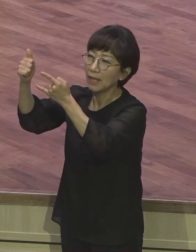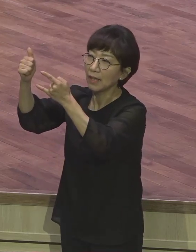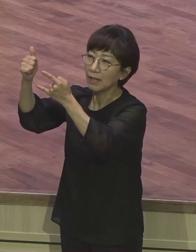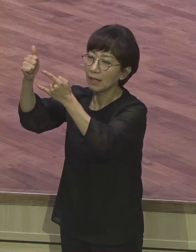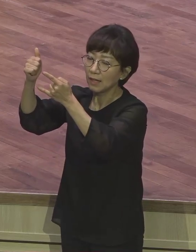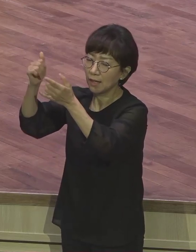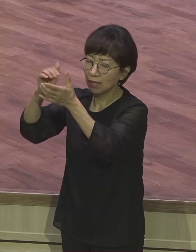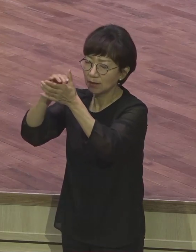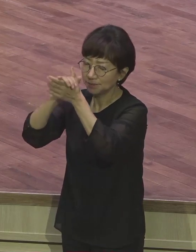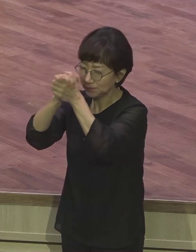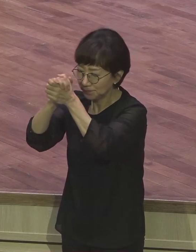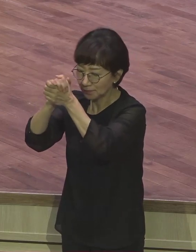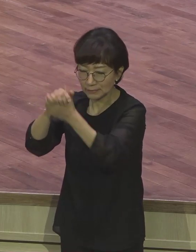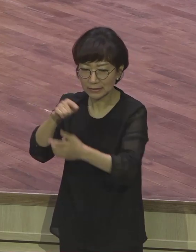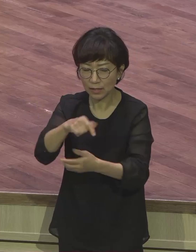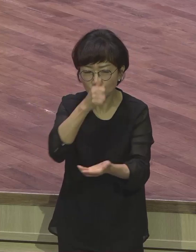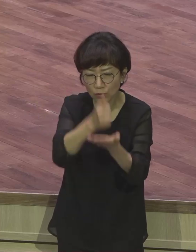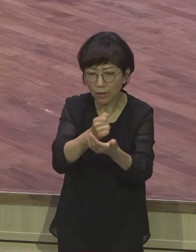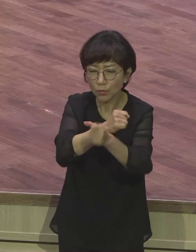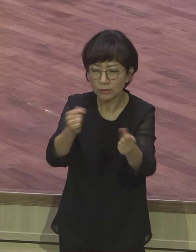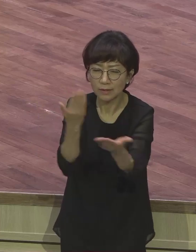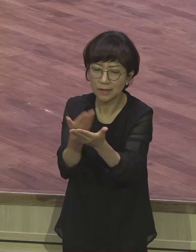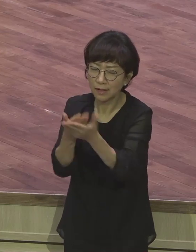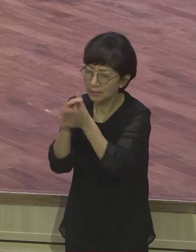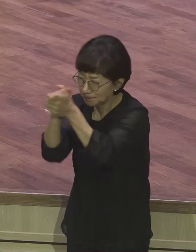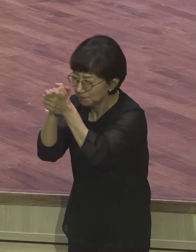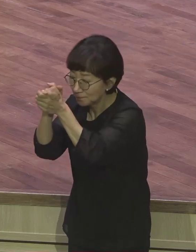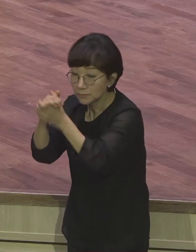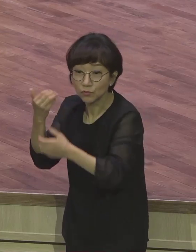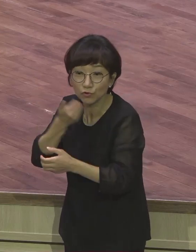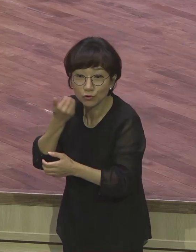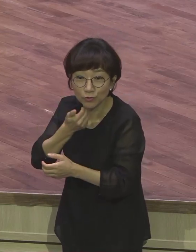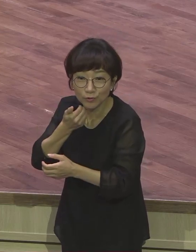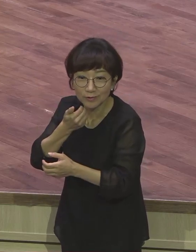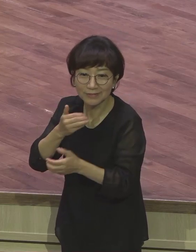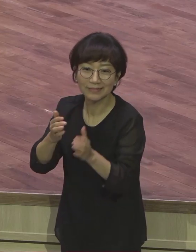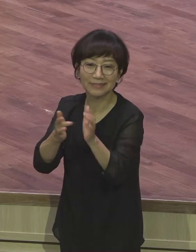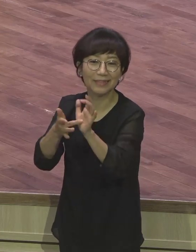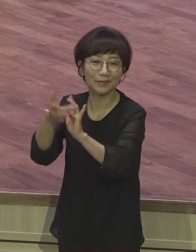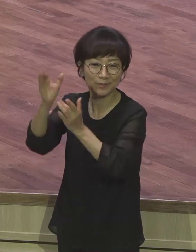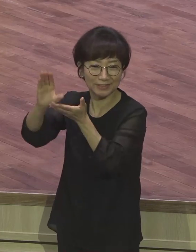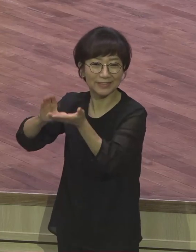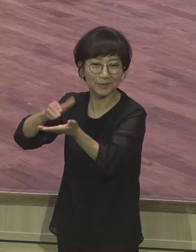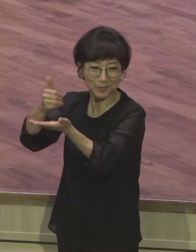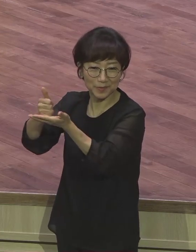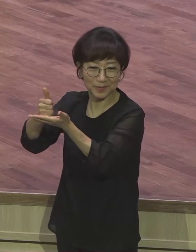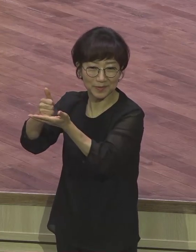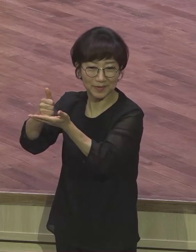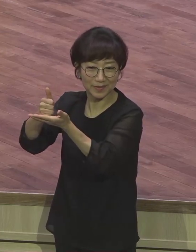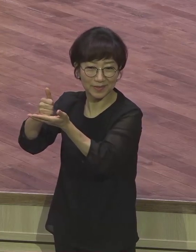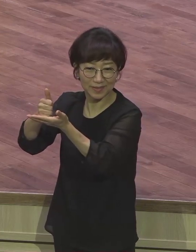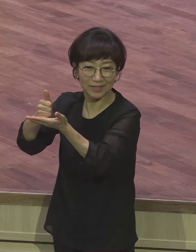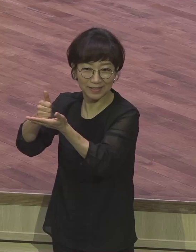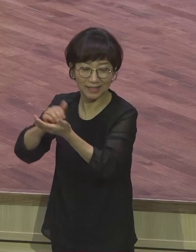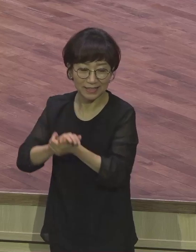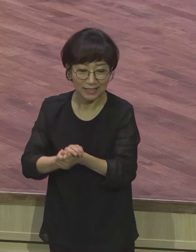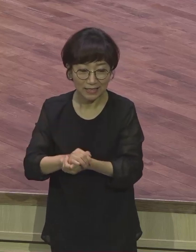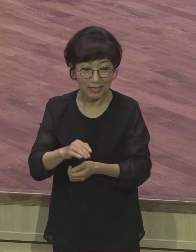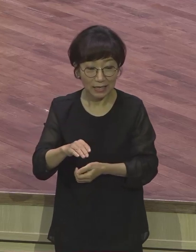예수 그리스도라. 사단이 아무리 고발하고 아무리 고발해도 어려운 자 예수 그리스도가 우리의